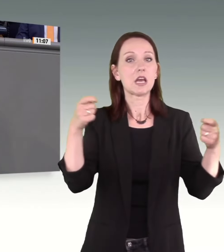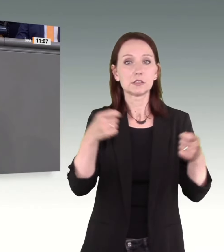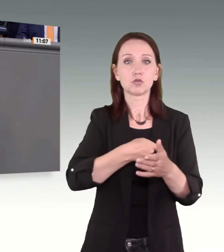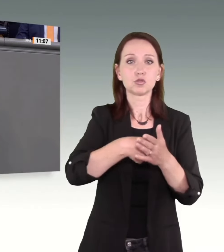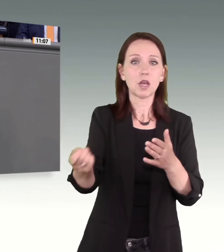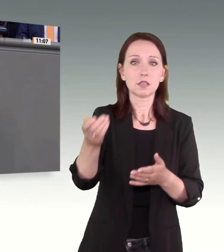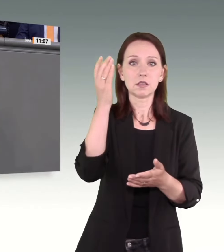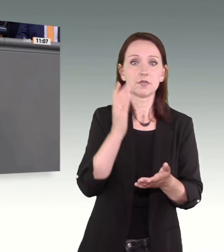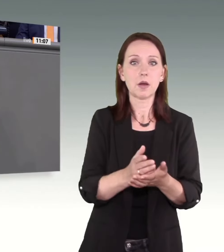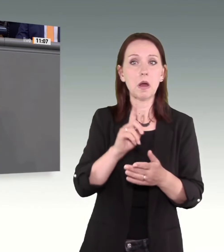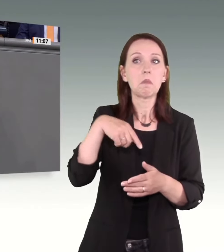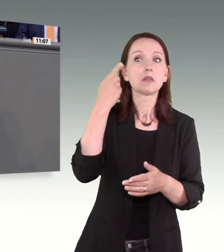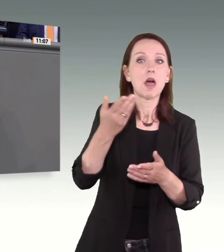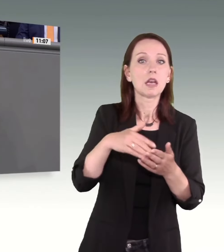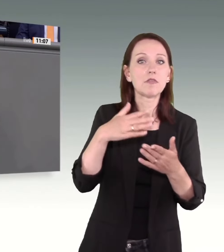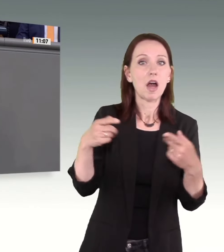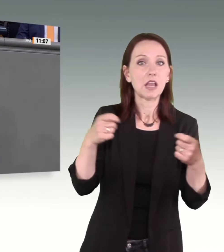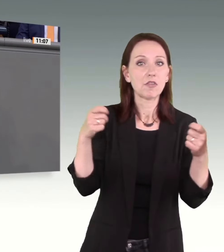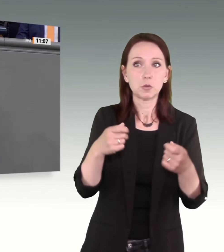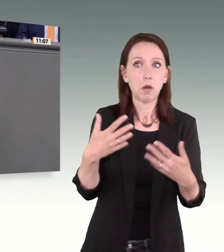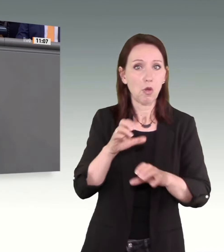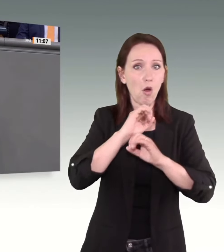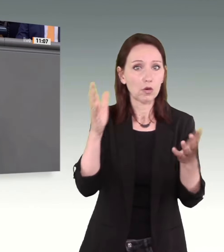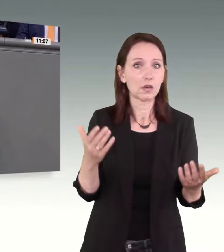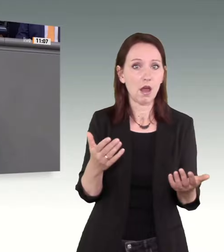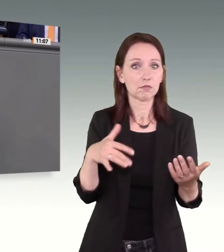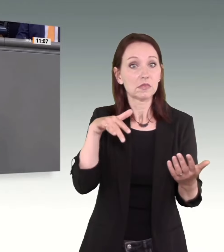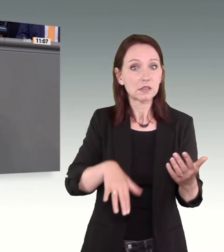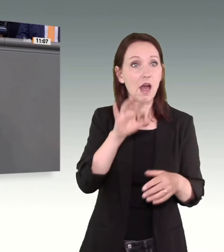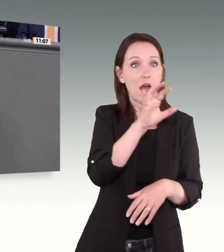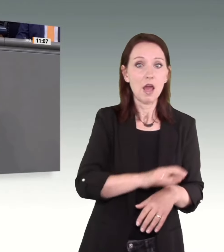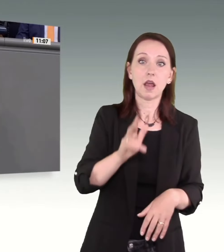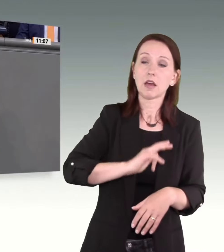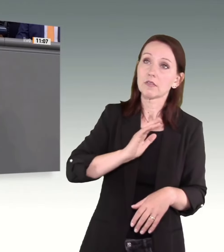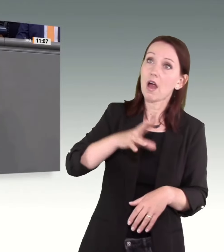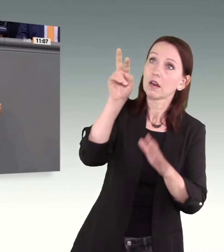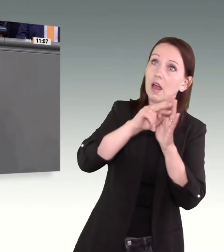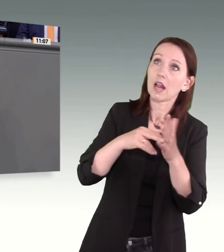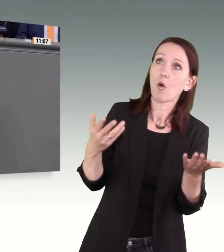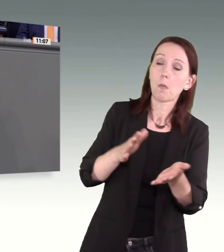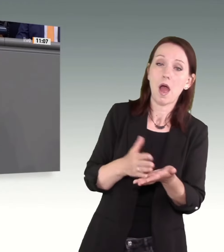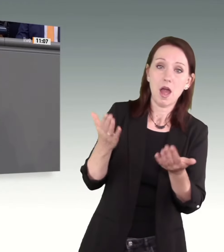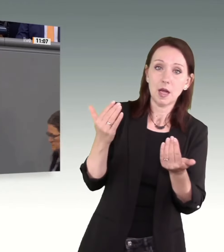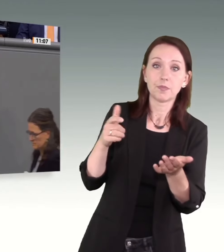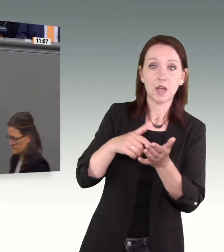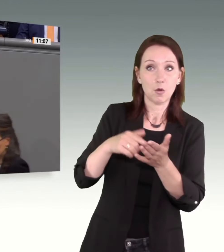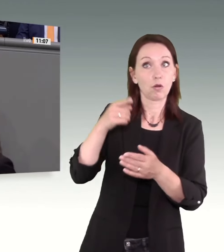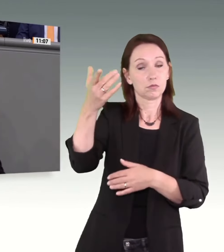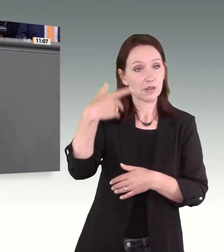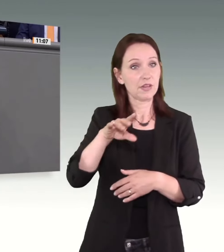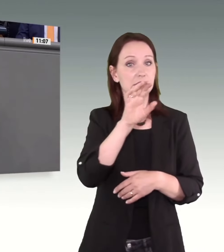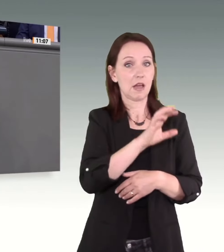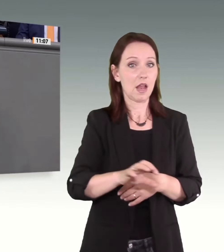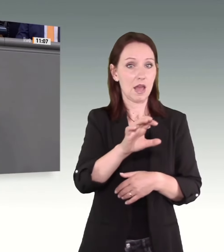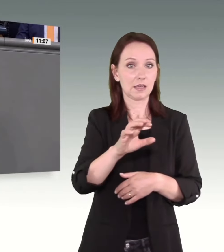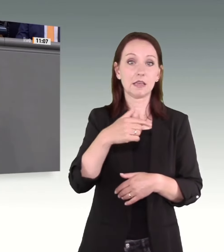Nachfolgefinanzierung vollkommen offen. Und es gibt Länder, die warten darauf, auf Ihre Regelung, weil Sie nämlich diesen Ländern unter anderem auf